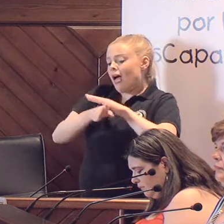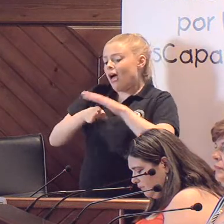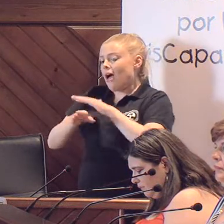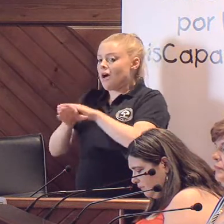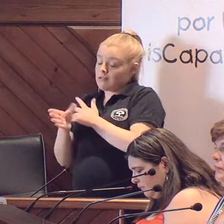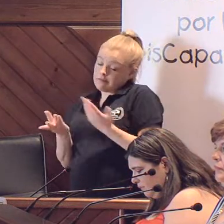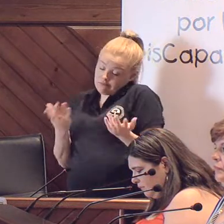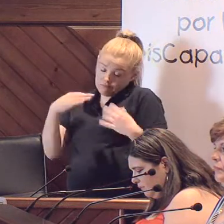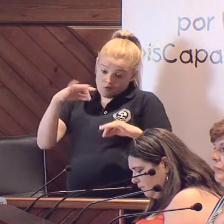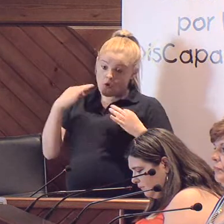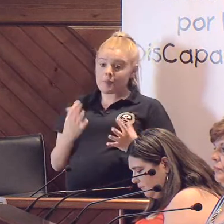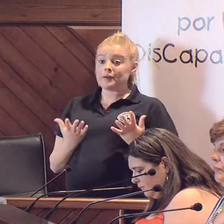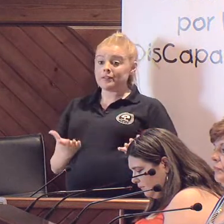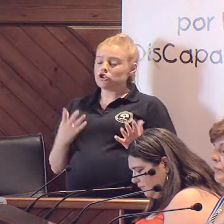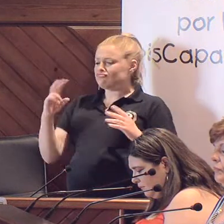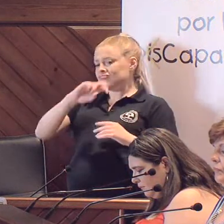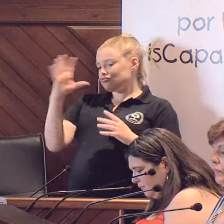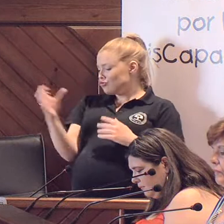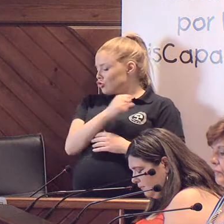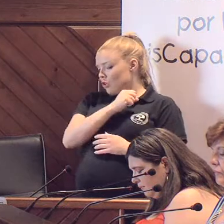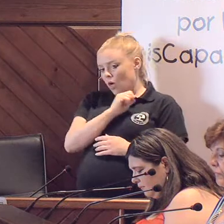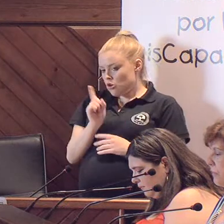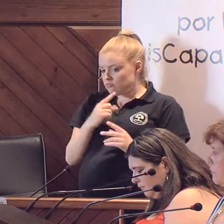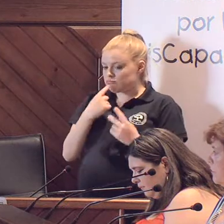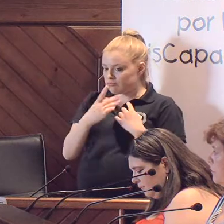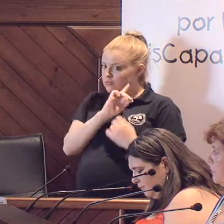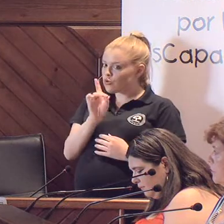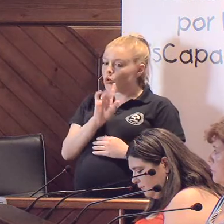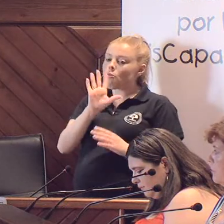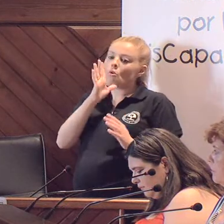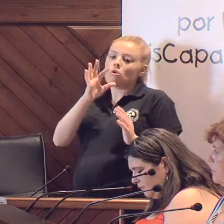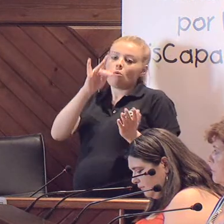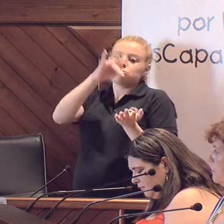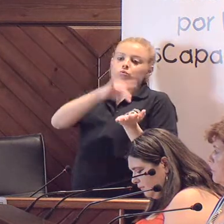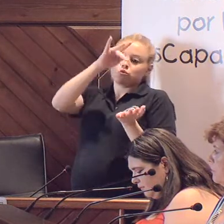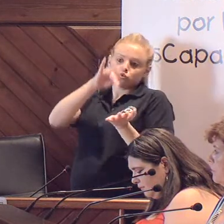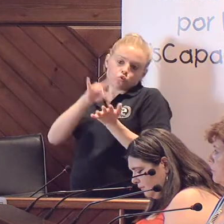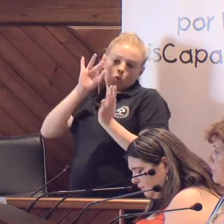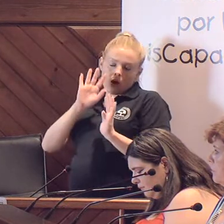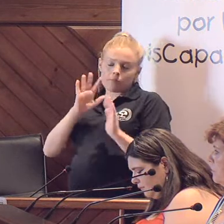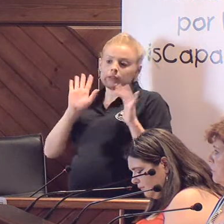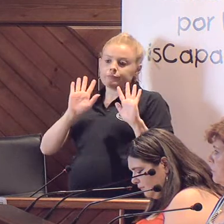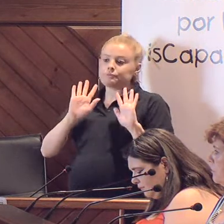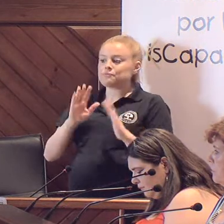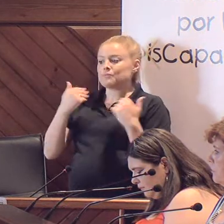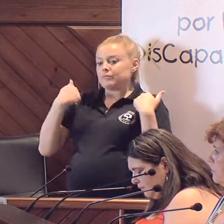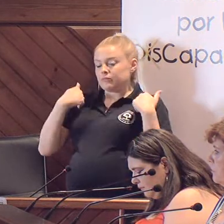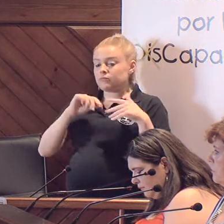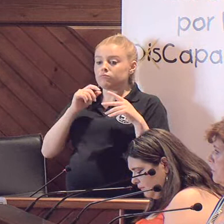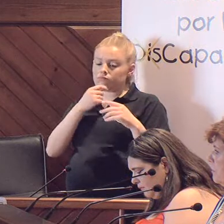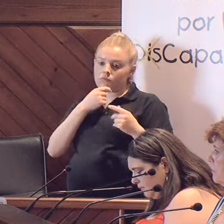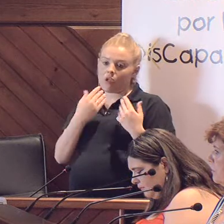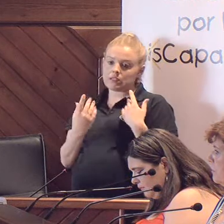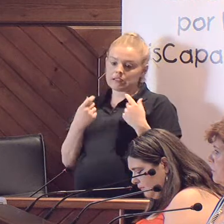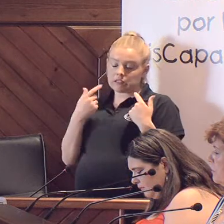lógico. Y, bueno, no las voy a nombrar a todas, porque eran cosas también puntuales, pero ya os digo que se trasladaron